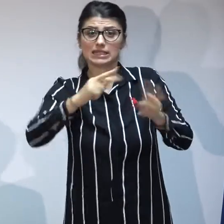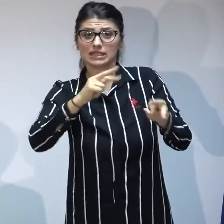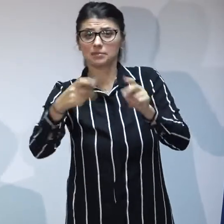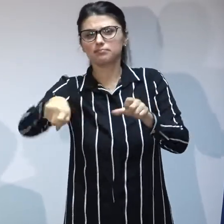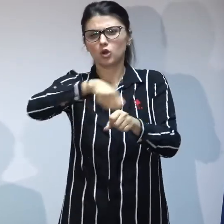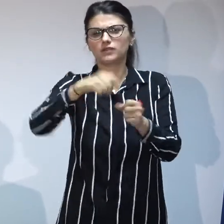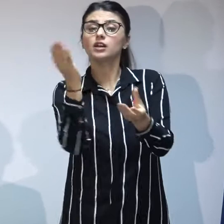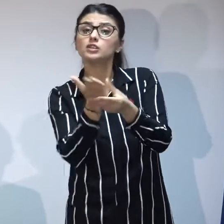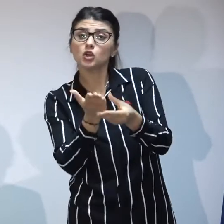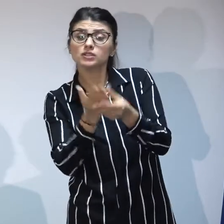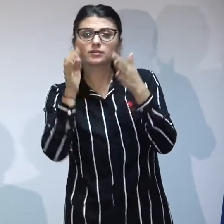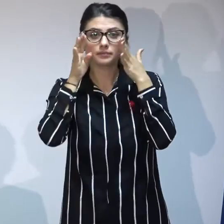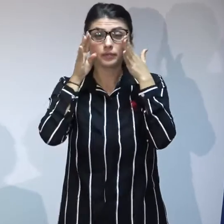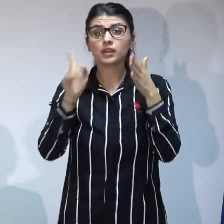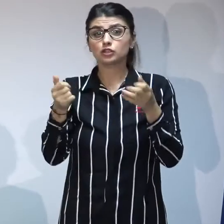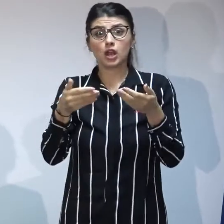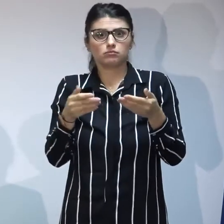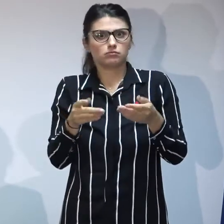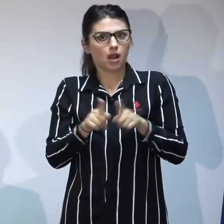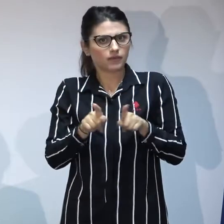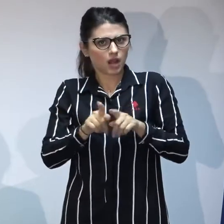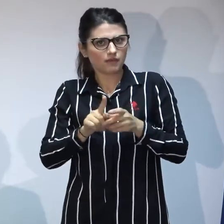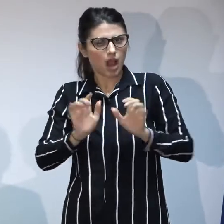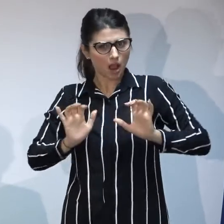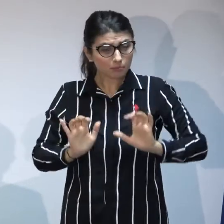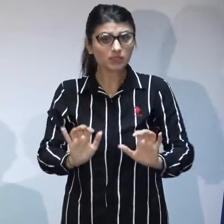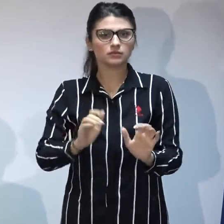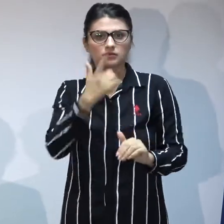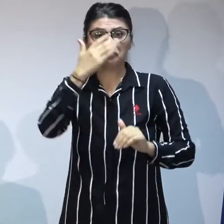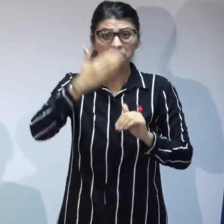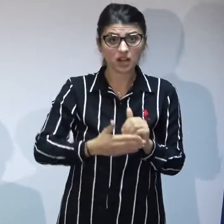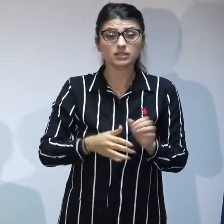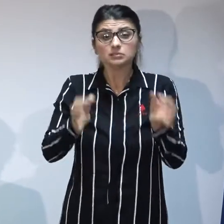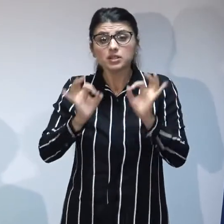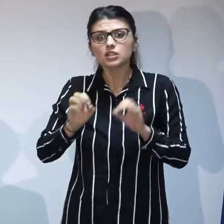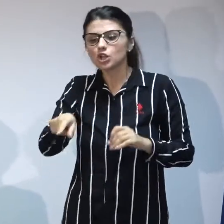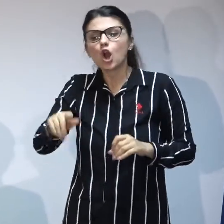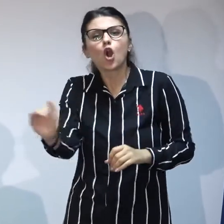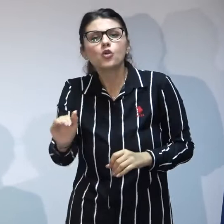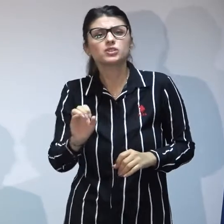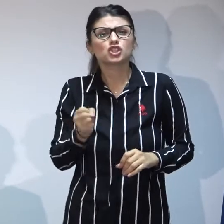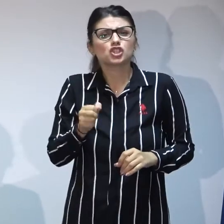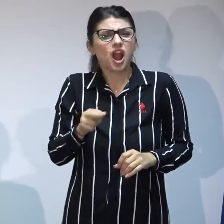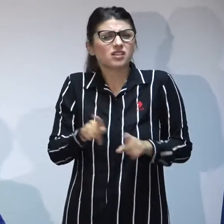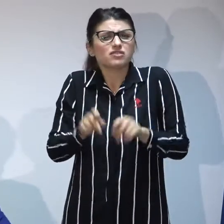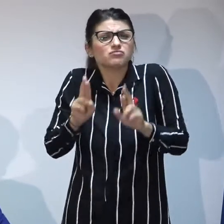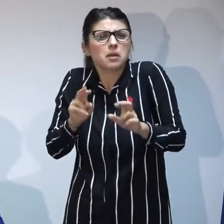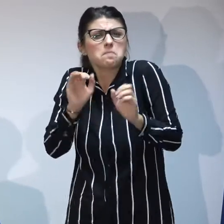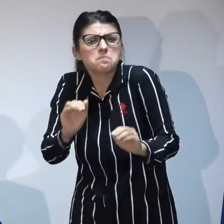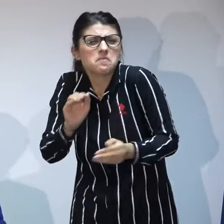deschise au împins în față în special copiii cu șanse mai mici de adopție